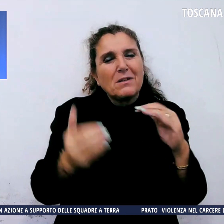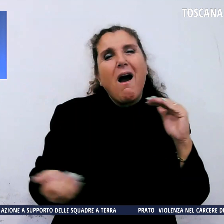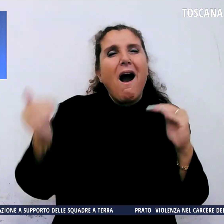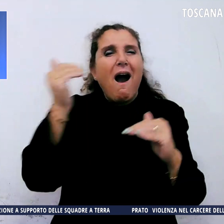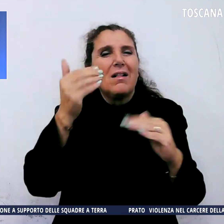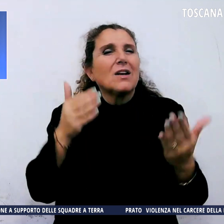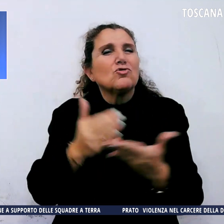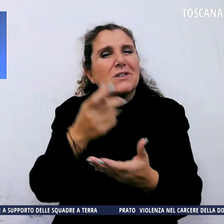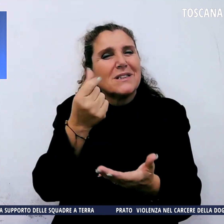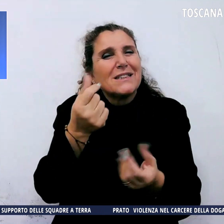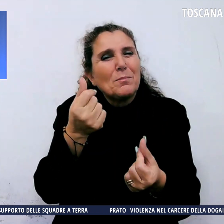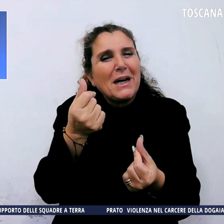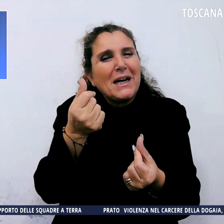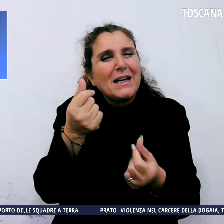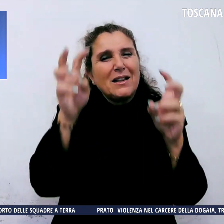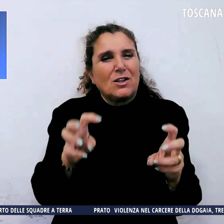energetica.